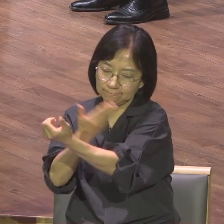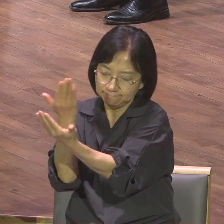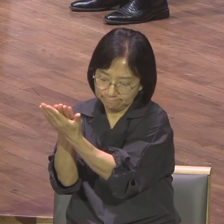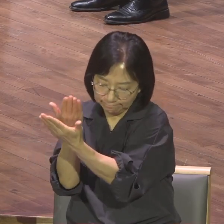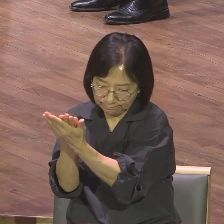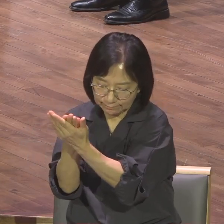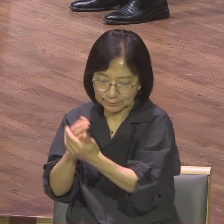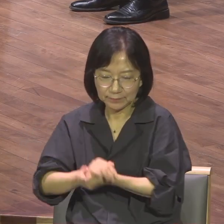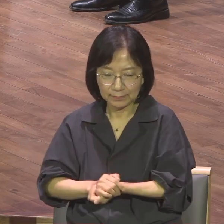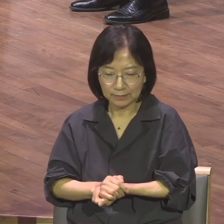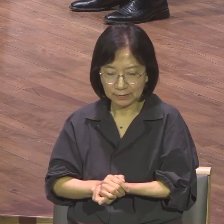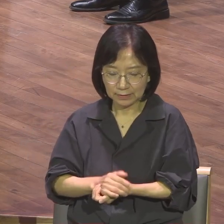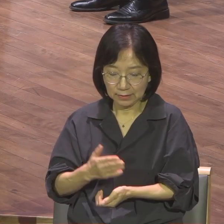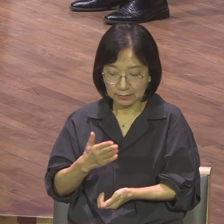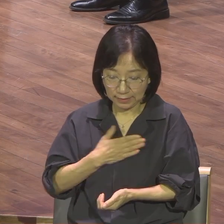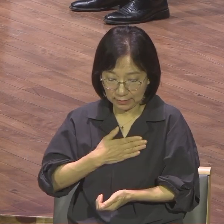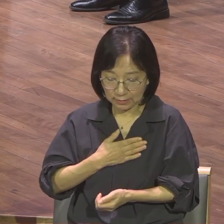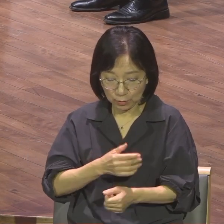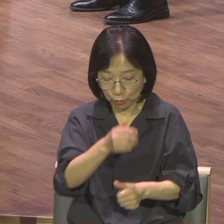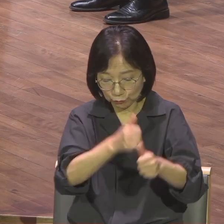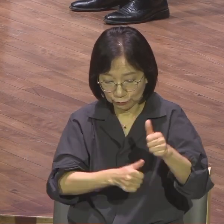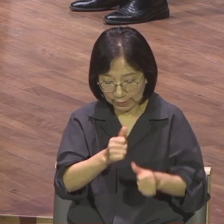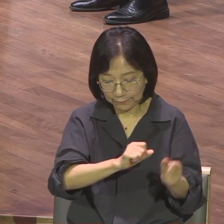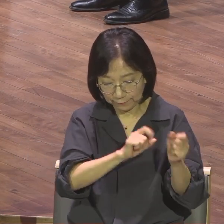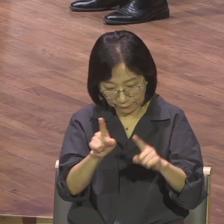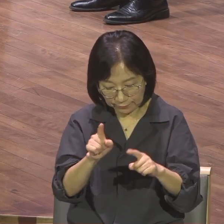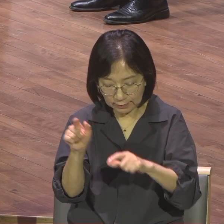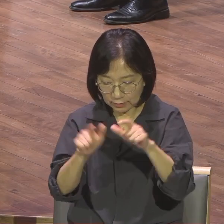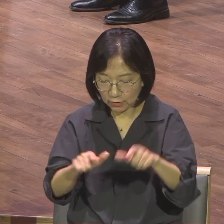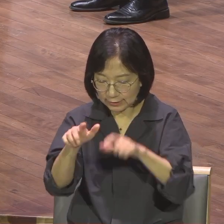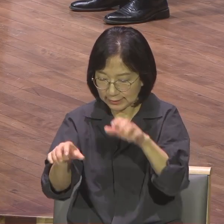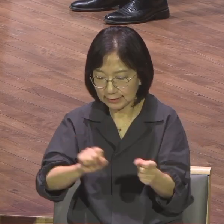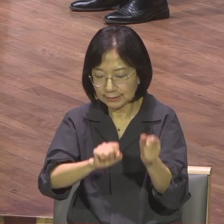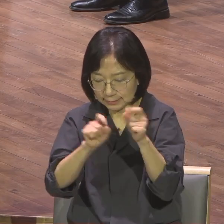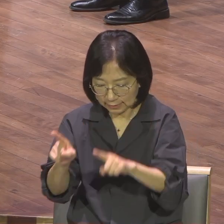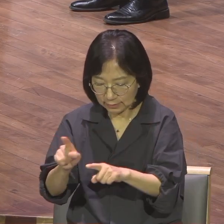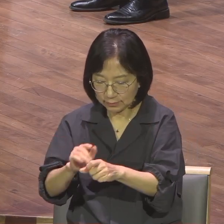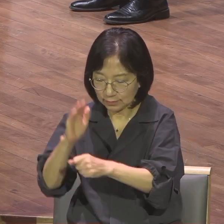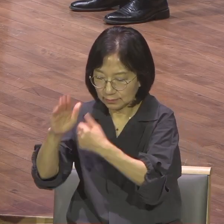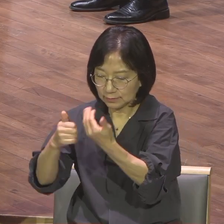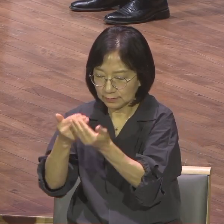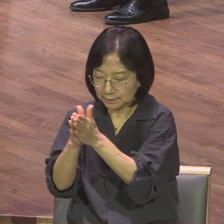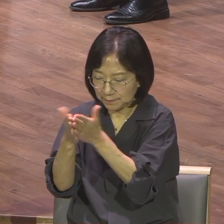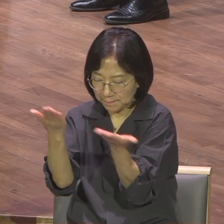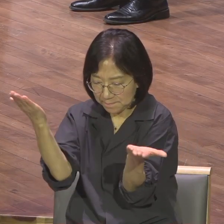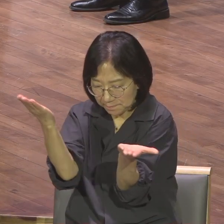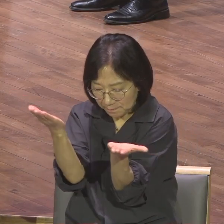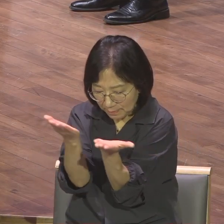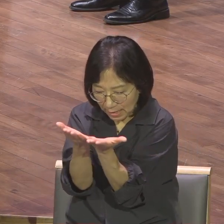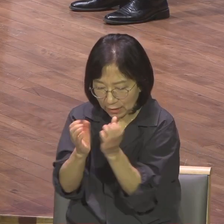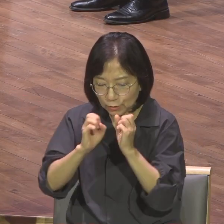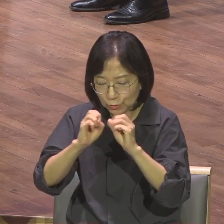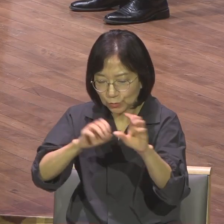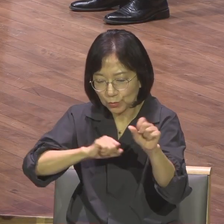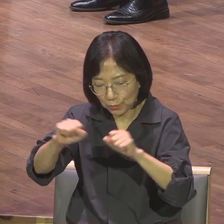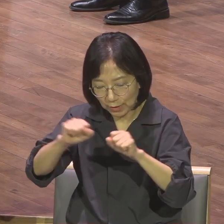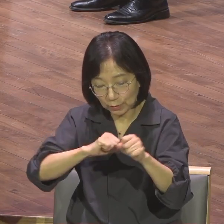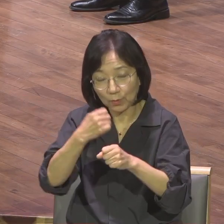통하여 후대를 살리고 현장을 살리고 성령적인 전도운동을 회복하고 이 복음의 깃발을 끝까지 이 바톤을